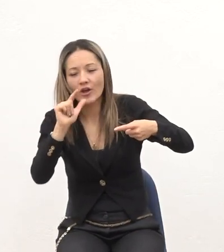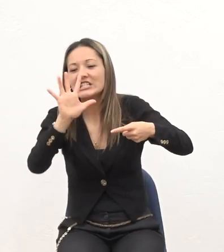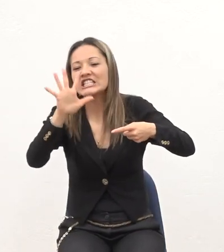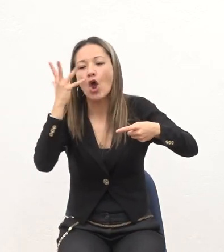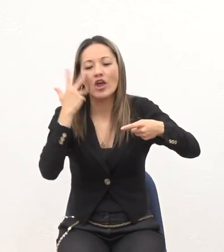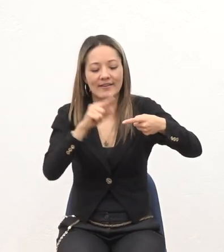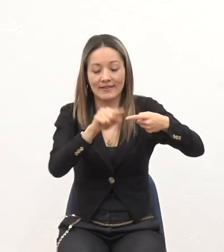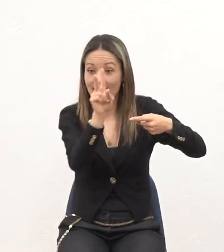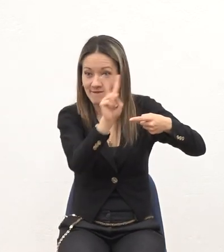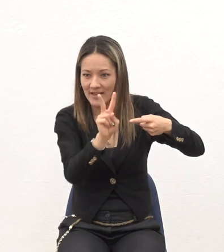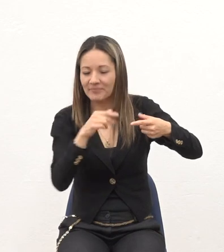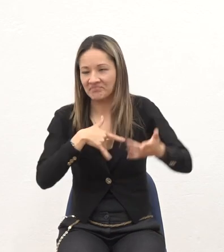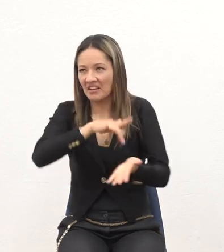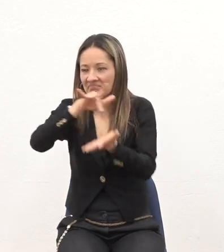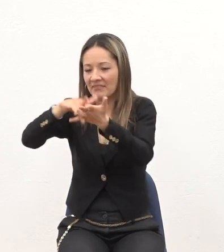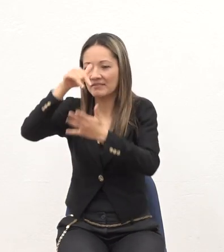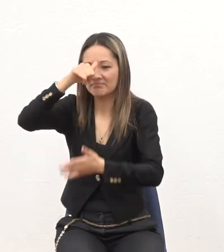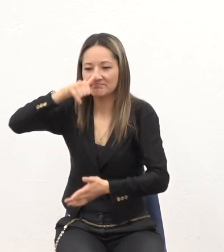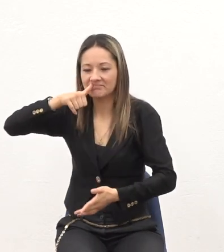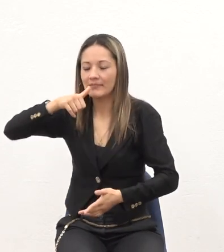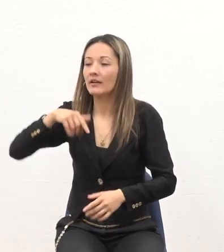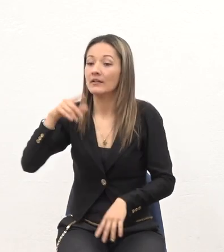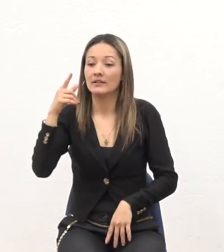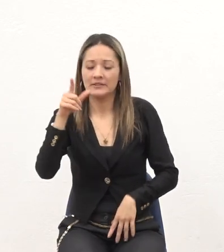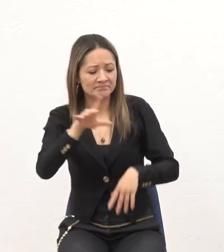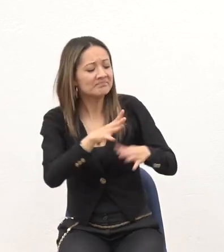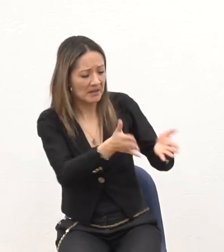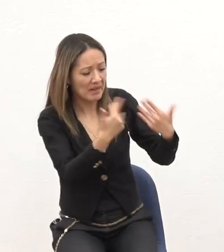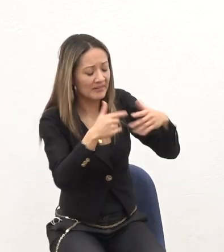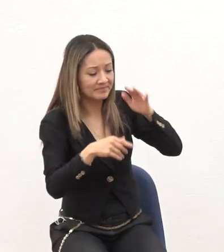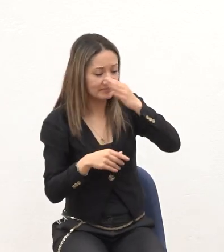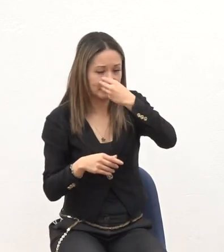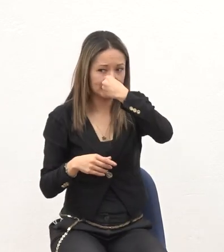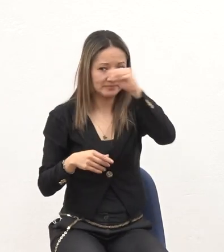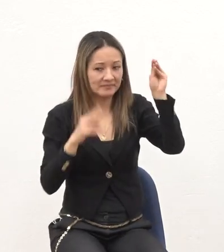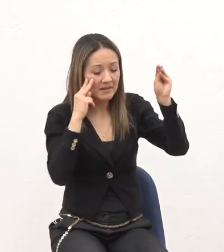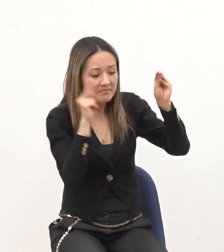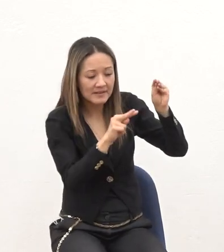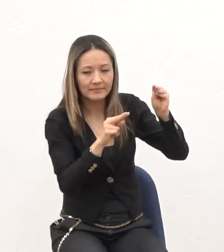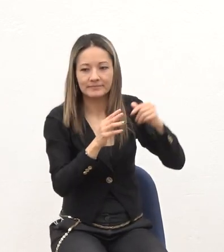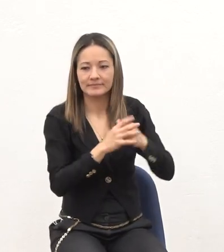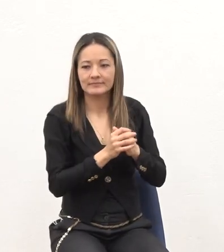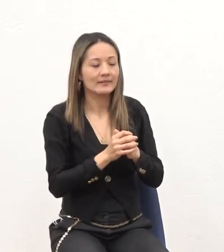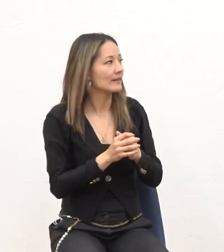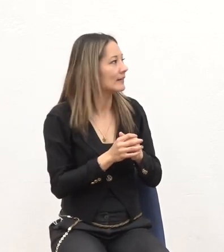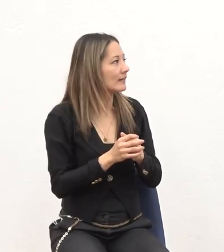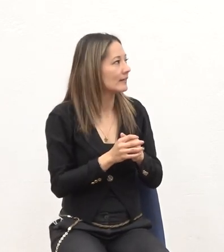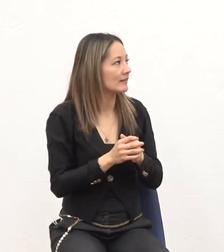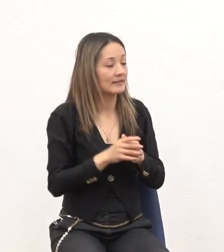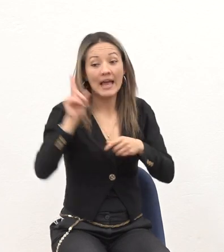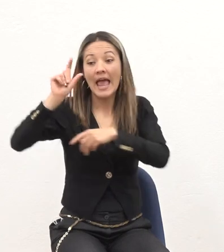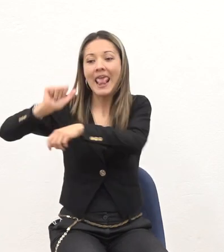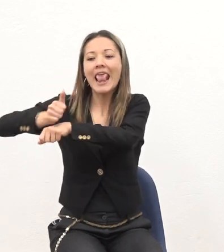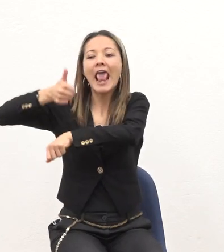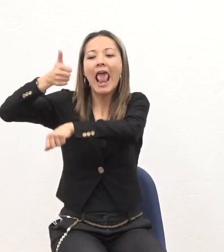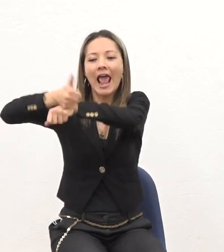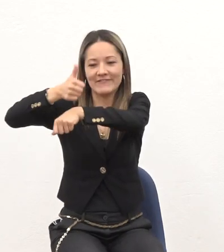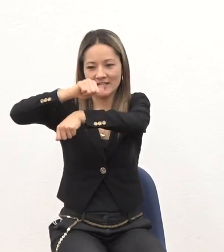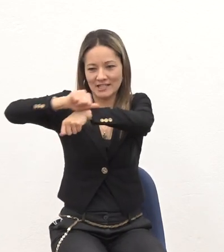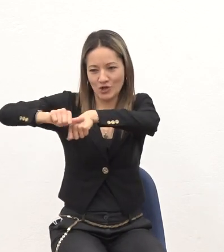cirujano Y me dijo Venga Vamos a destaparle Pero ya en ese momento Era el jefe De los cirujanos Y el tipo Es una